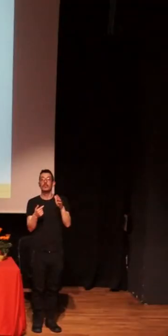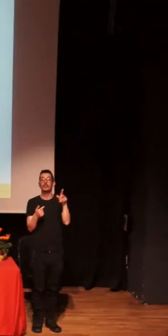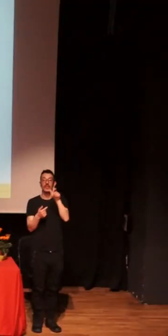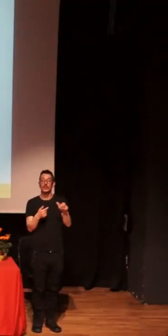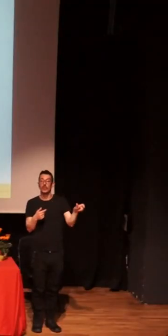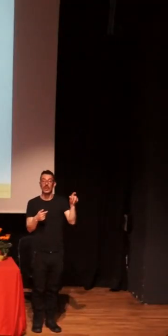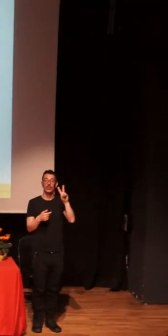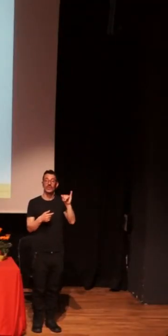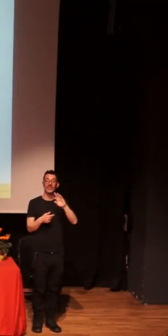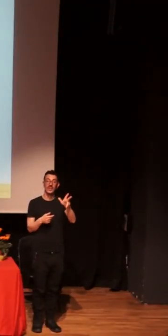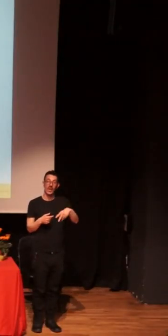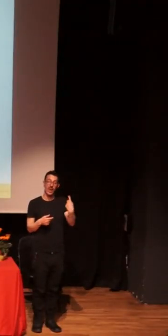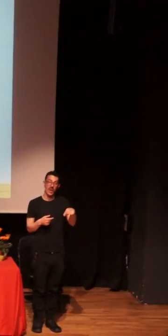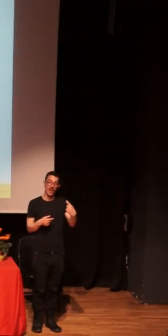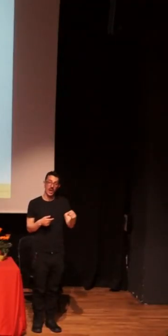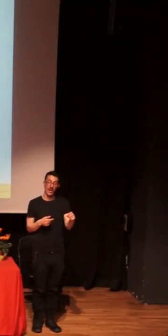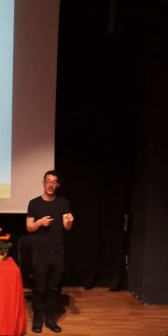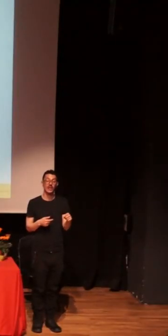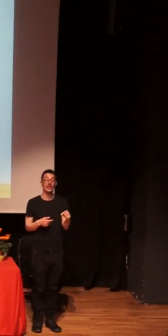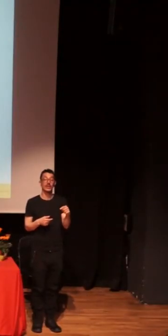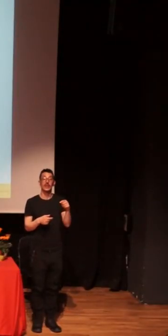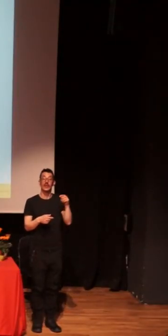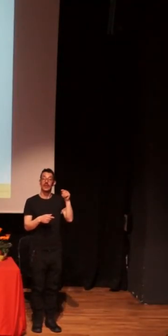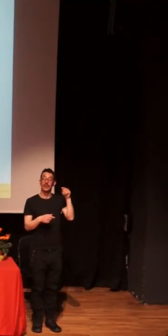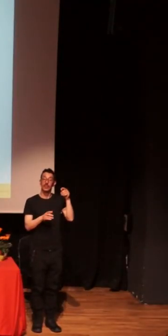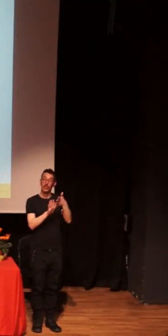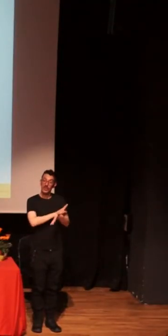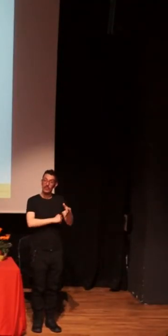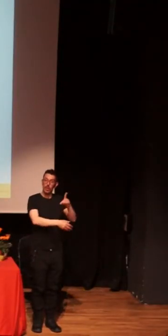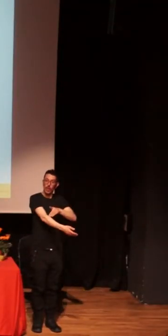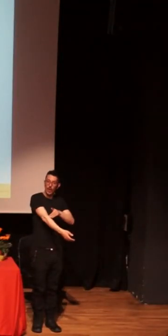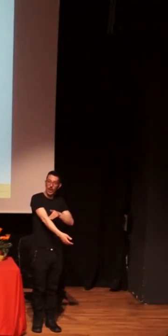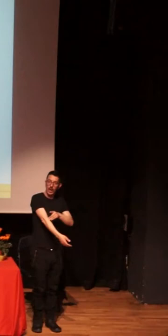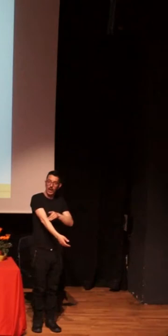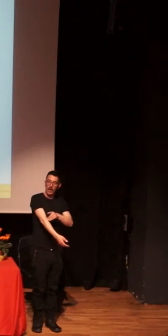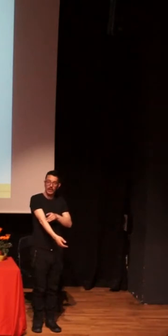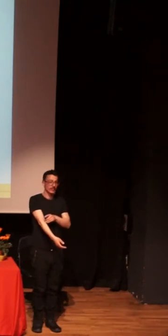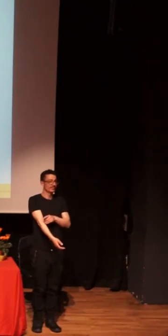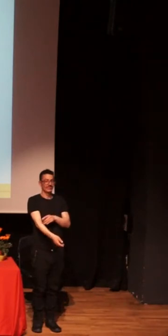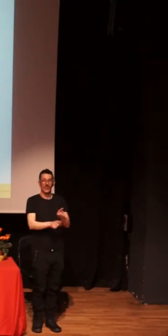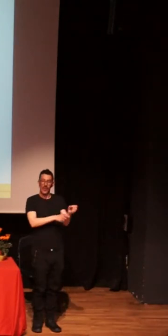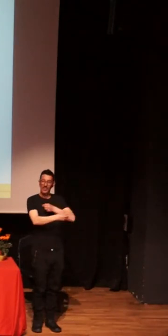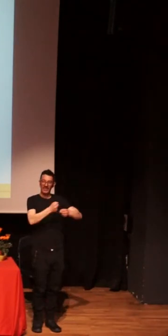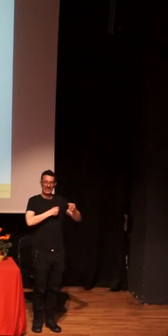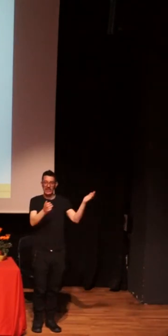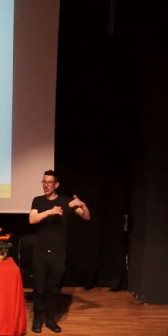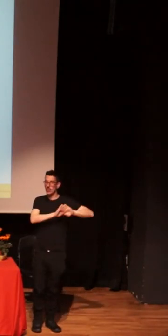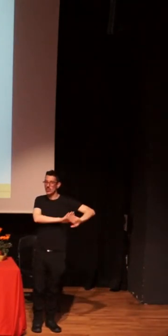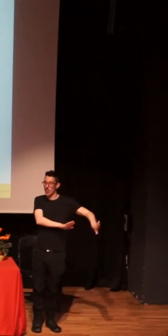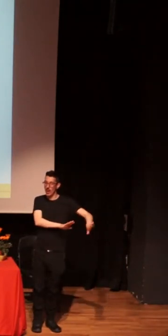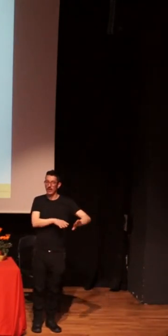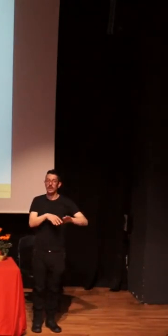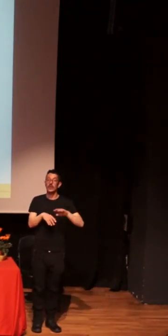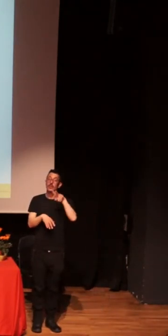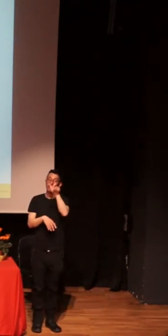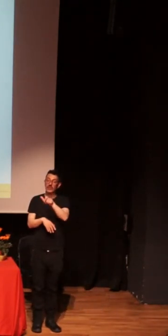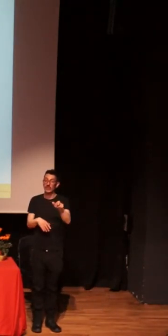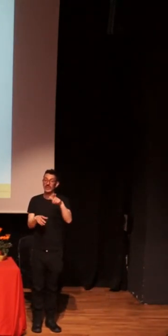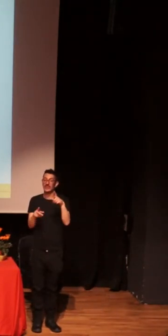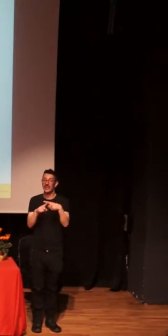algo más hacia las personas percibidas como homosexuales y un mayor grado de empatía hacia niños y mujeres heterosexuales con VIH, lo que viene a mostrar